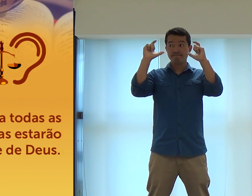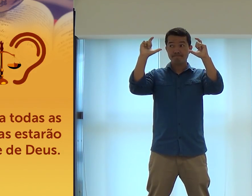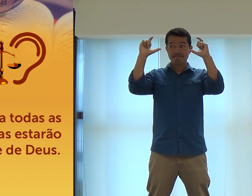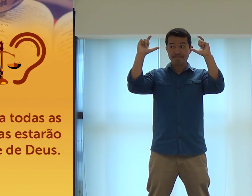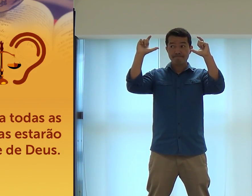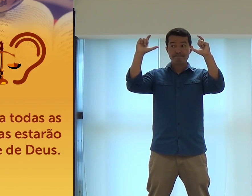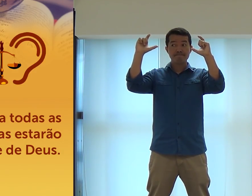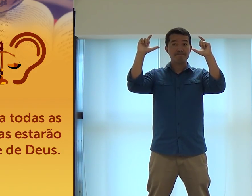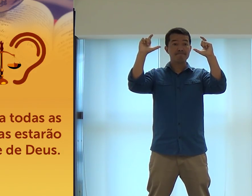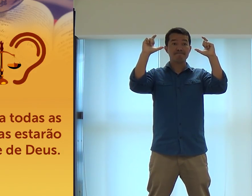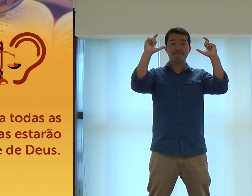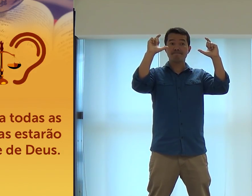Preste atenção.